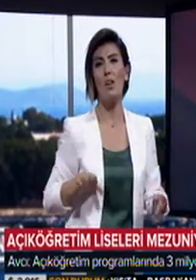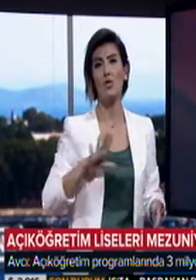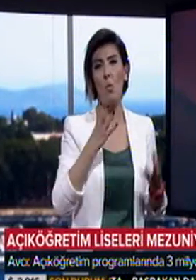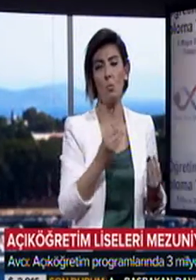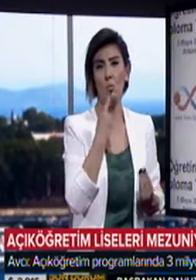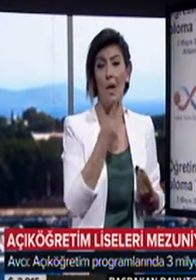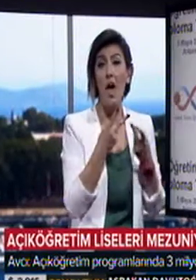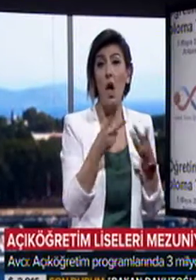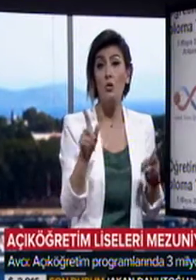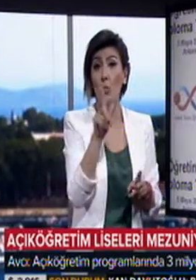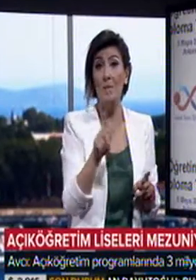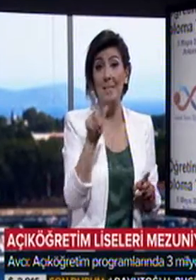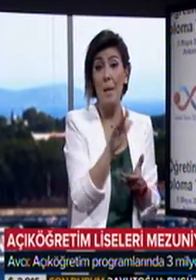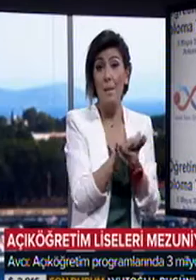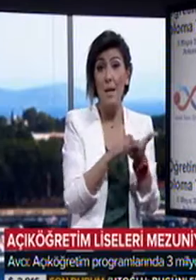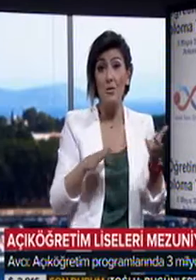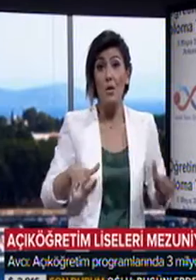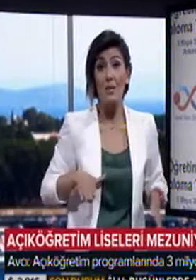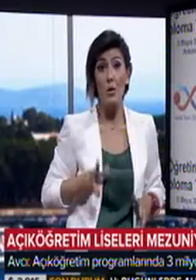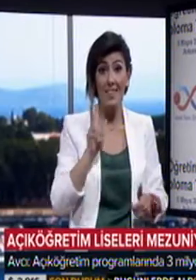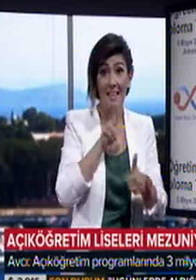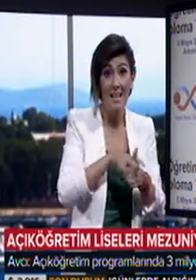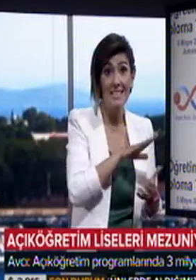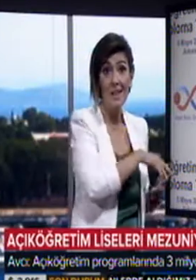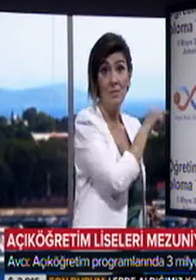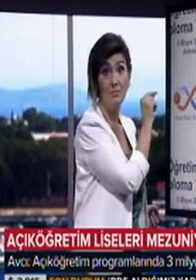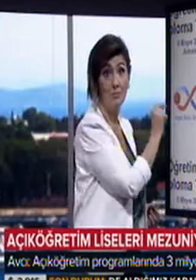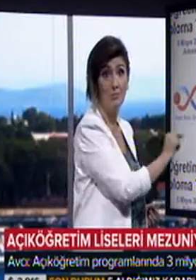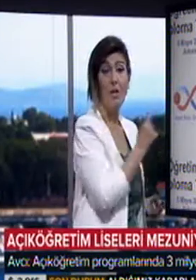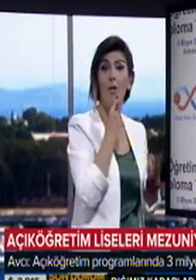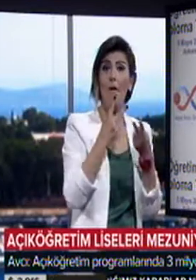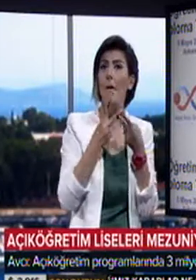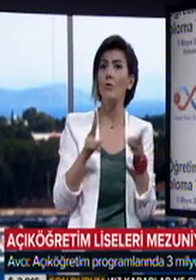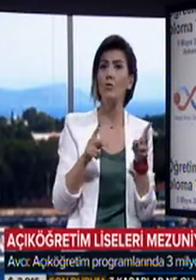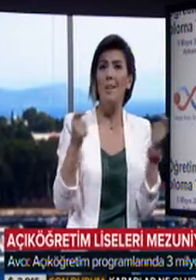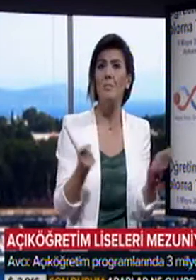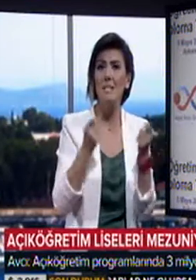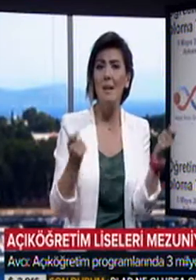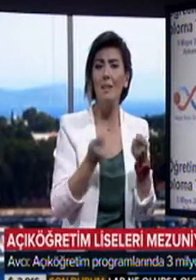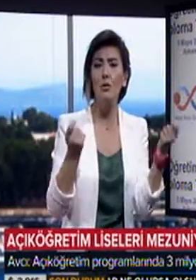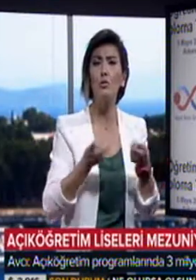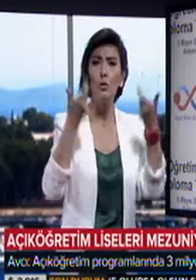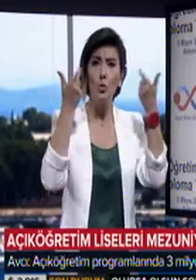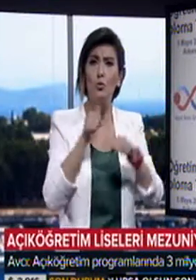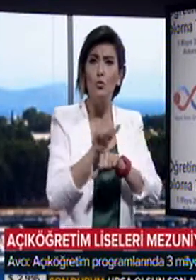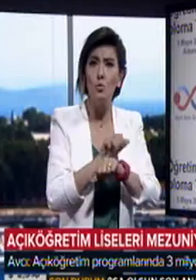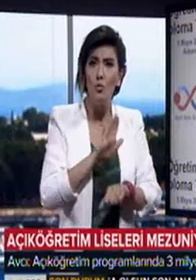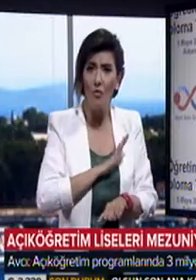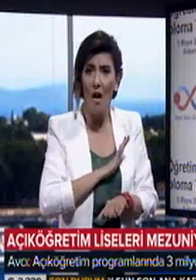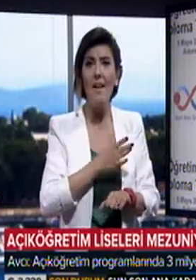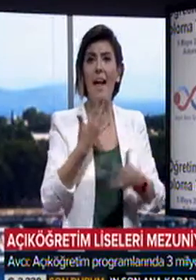açıkladı. Açık öğretim liseleri mezuniyet törenine katılan Avcı, açık öğretim hizmetlerinden hükümlü,